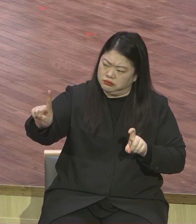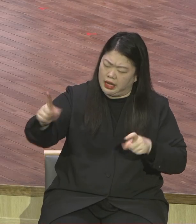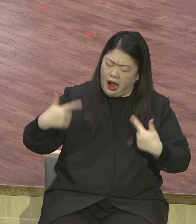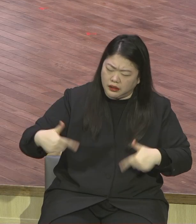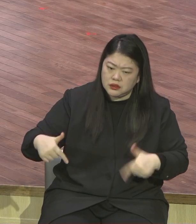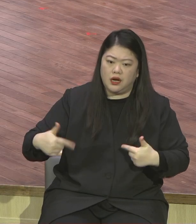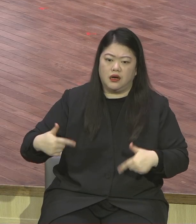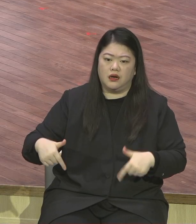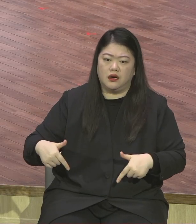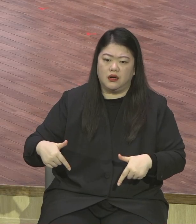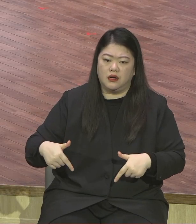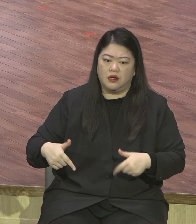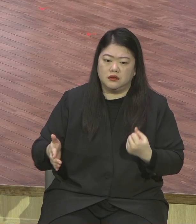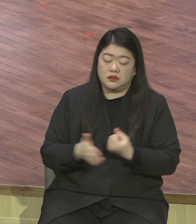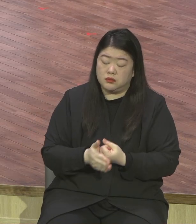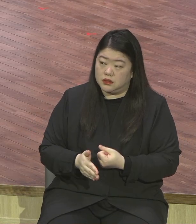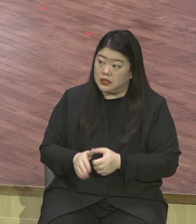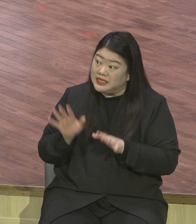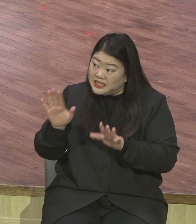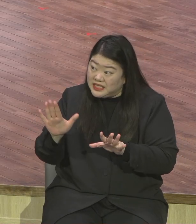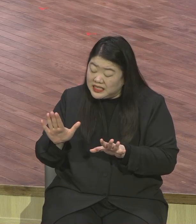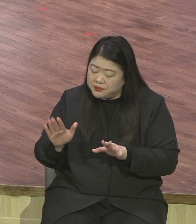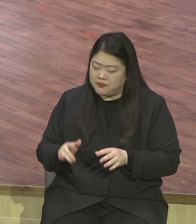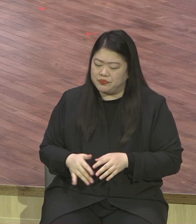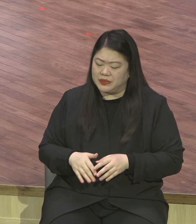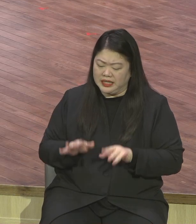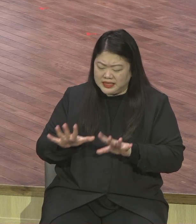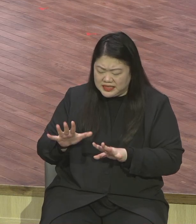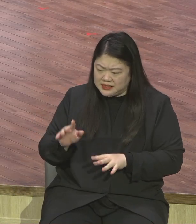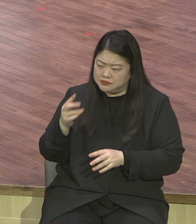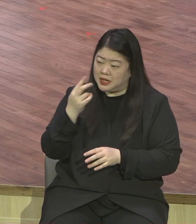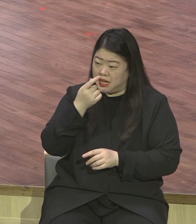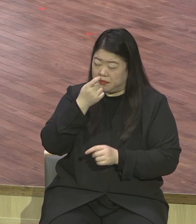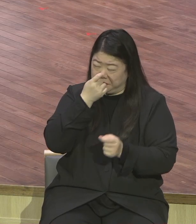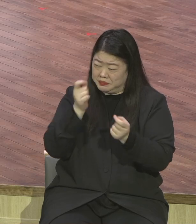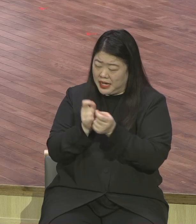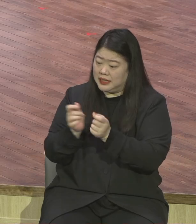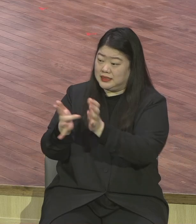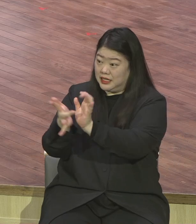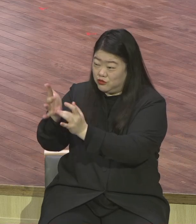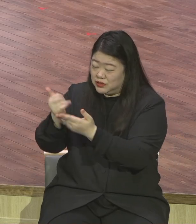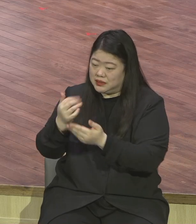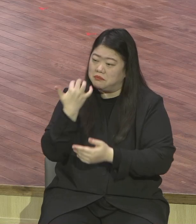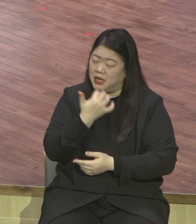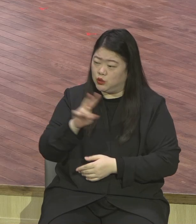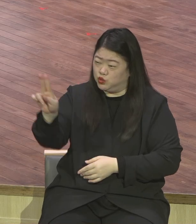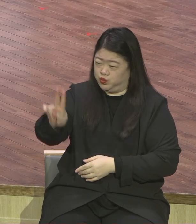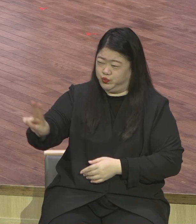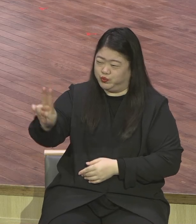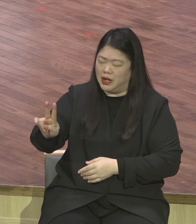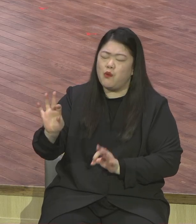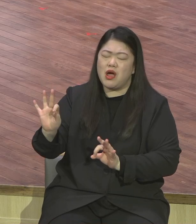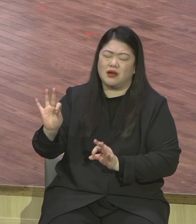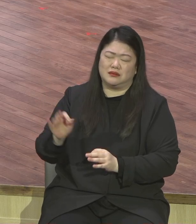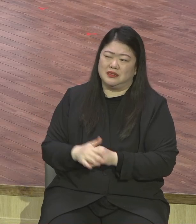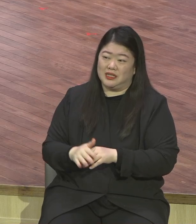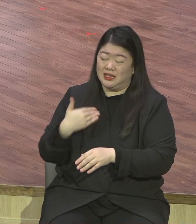천국에서도 그렇게 하실 것입니까? 전국 가서도 베드로하고만 그렇게 놀 것입니까?